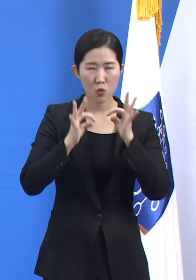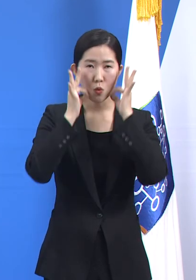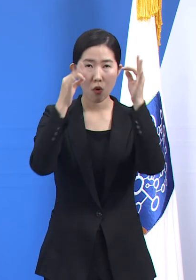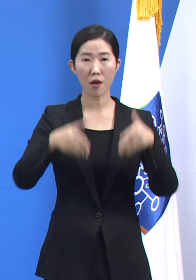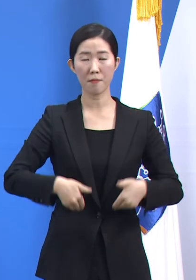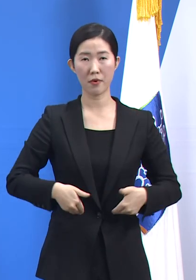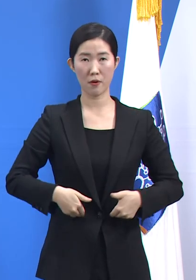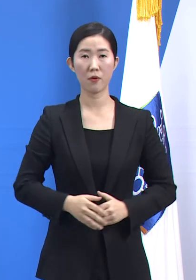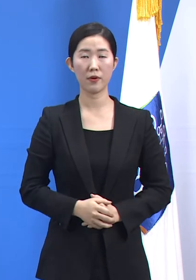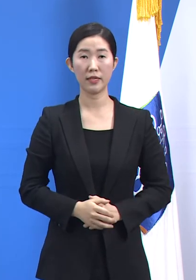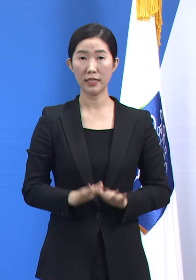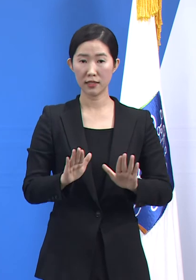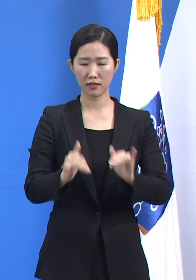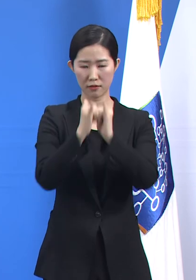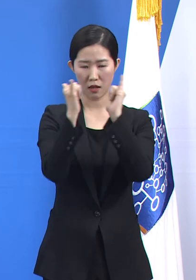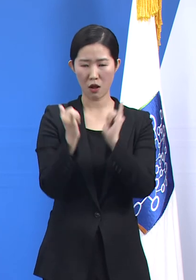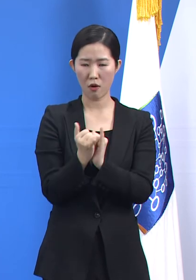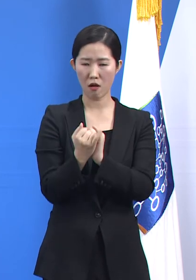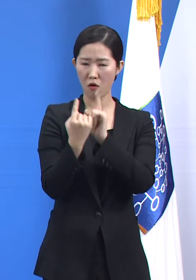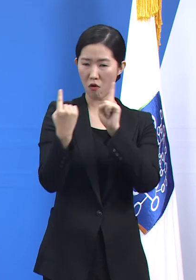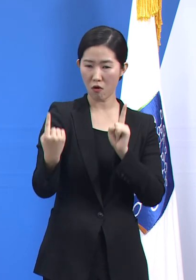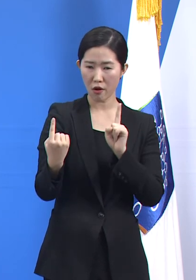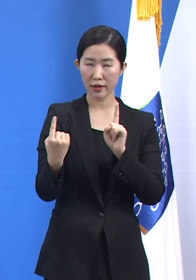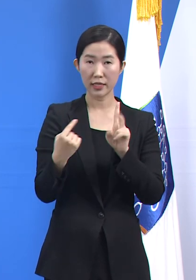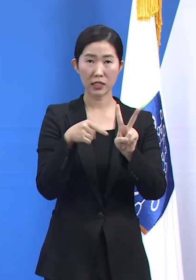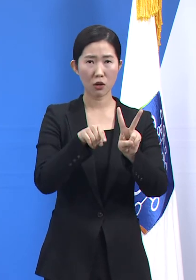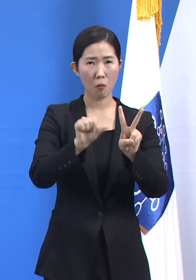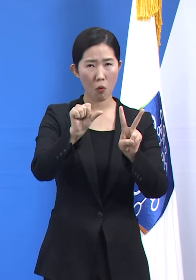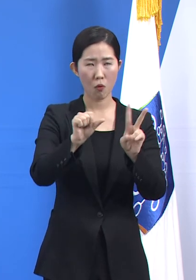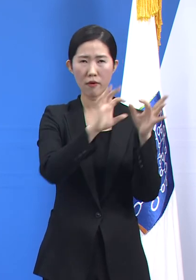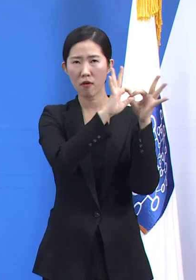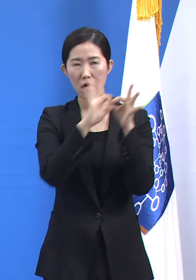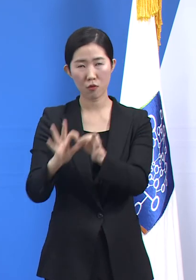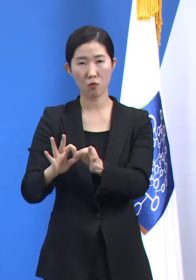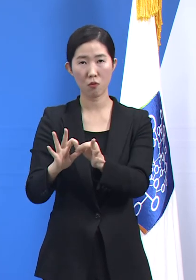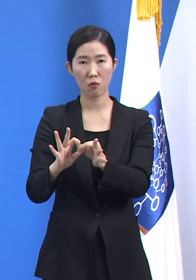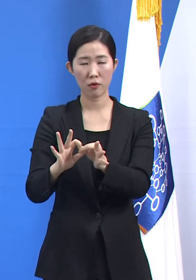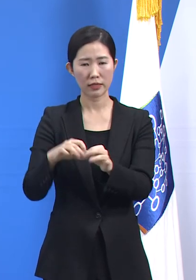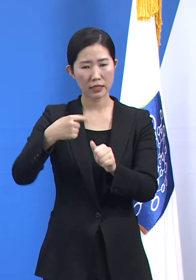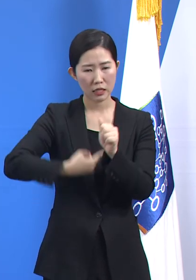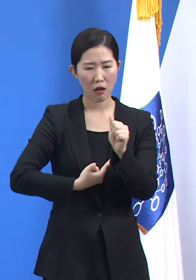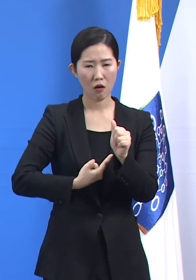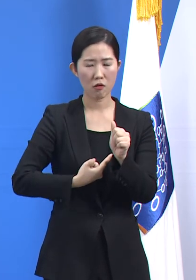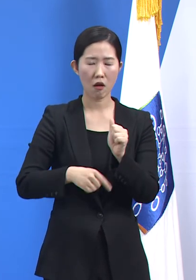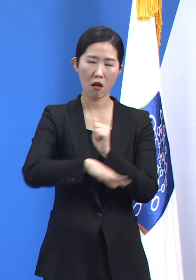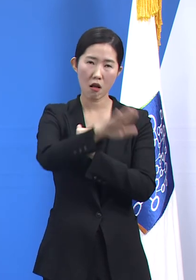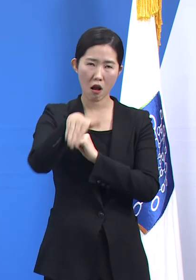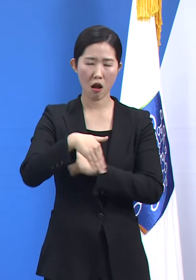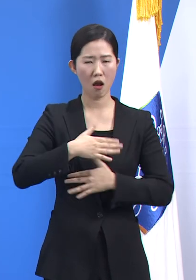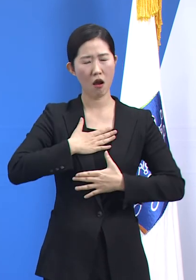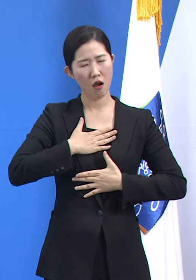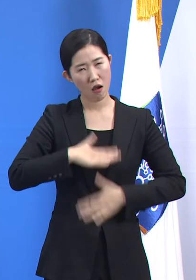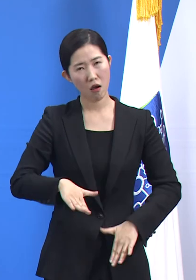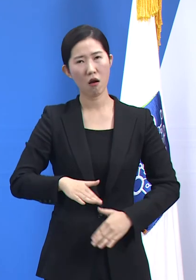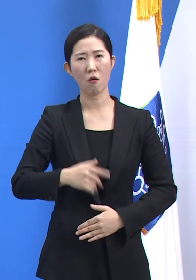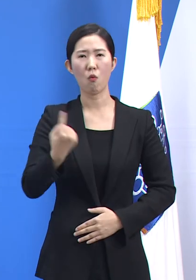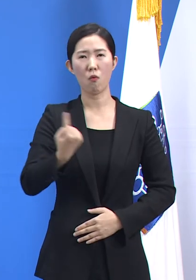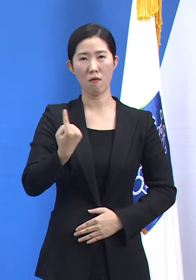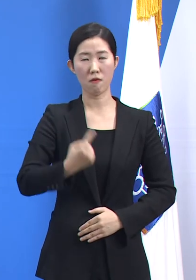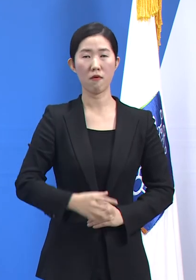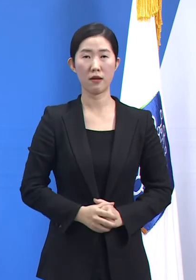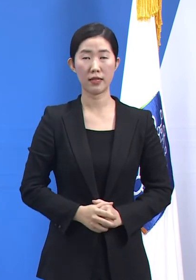높은 단계의 사회적 거리 두기가 장기화되면서 사회 전반에서 피로감이 누적되었습니다. 특히